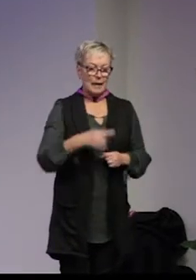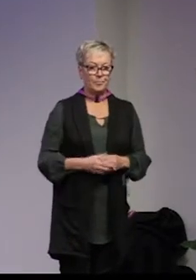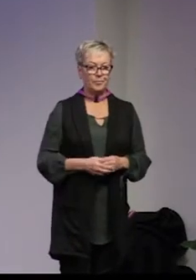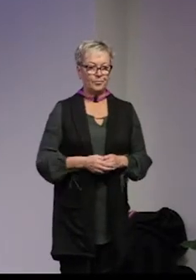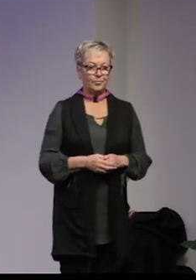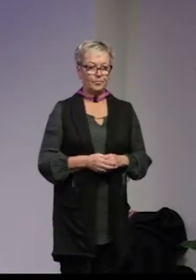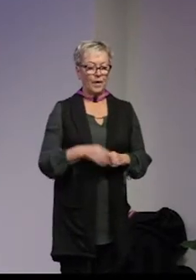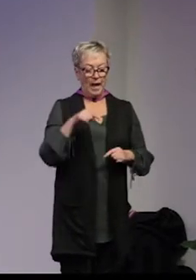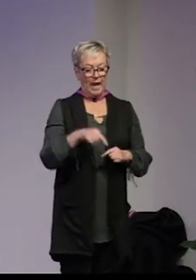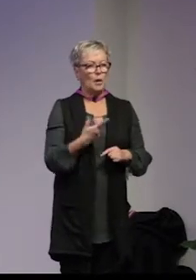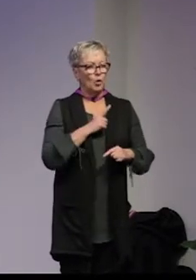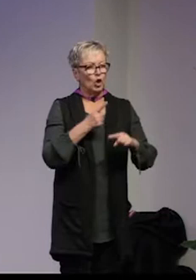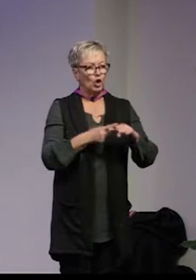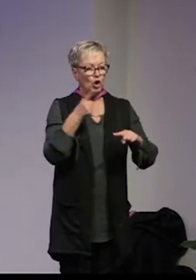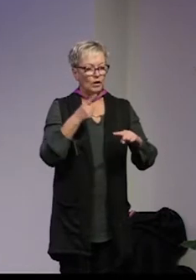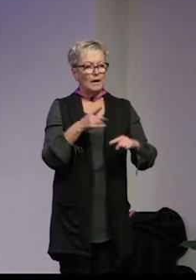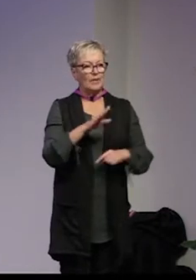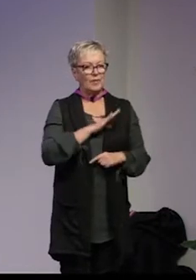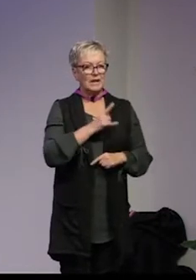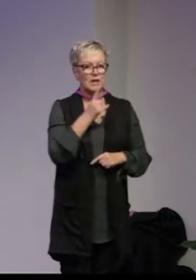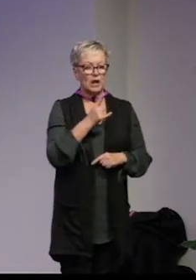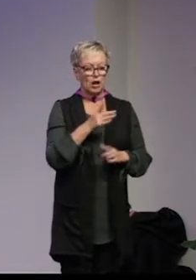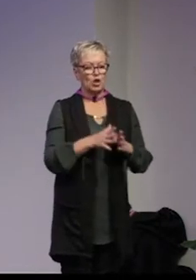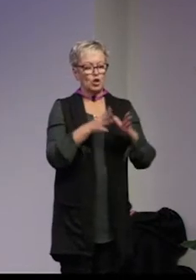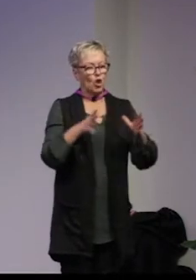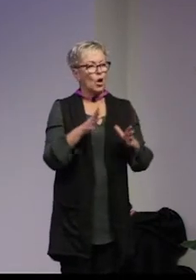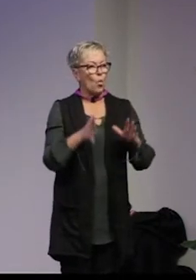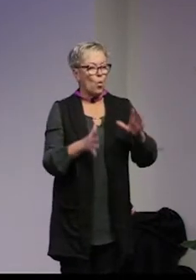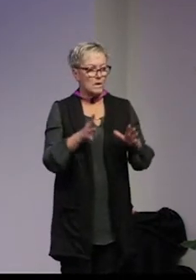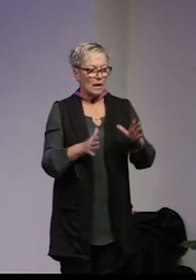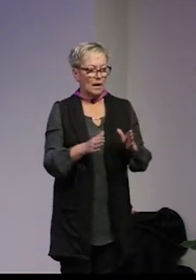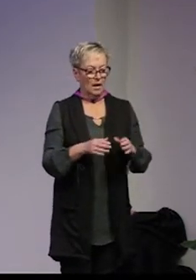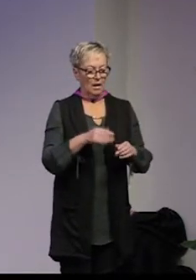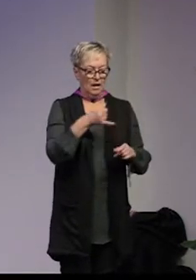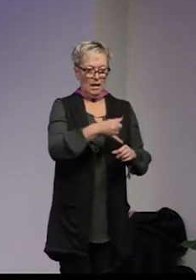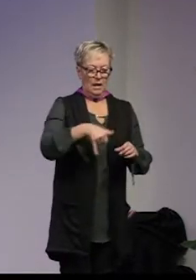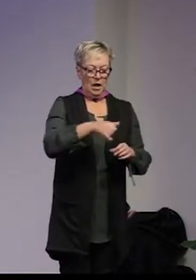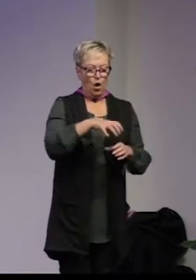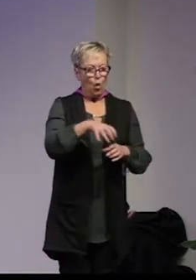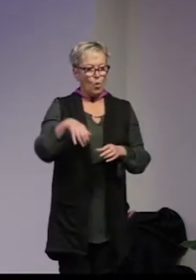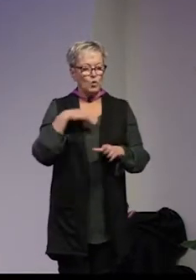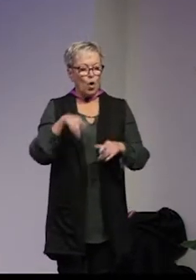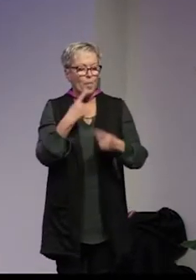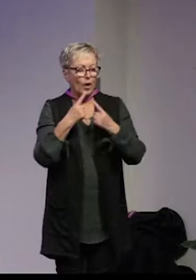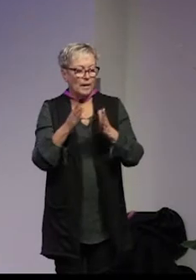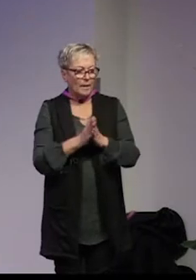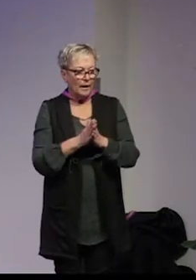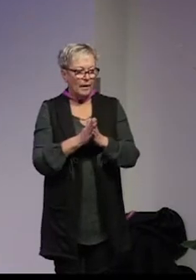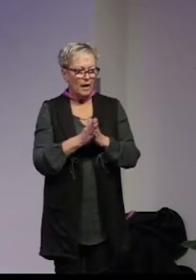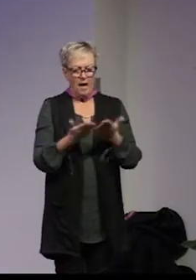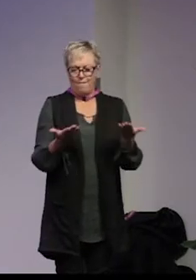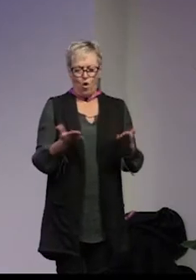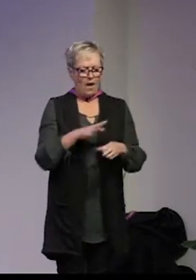och här är det väldigt tydligt att det finns en stor osäkerhet bland kommunerna som vi har pratat med vad är